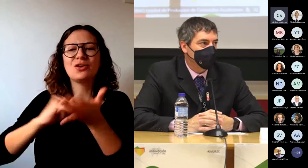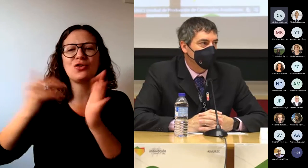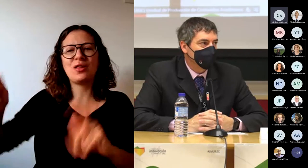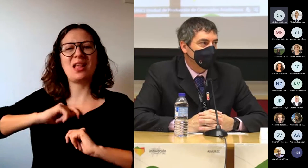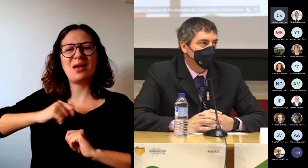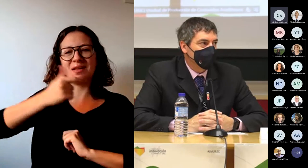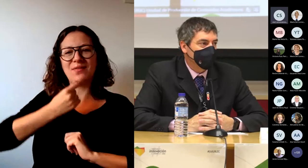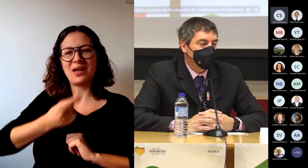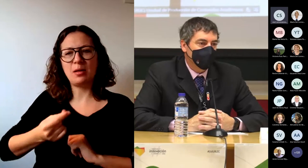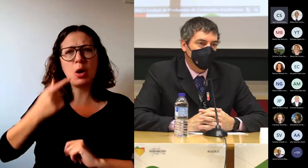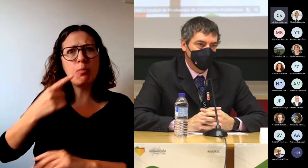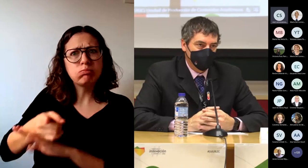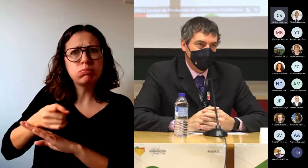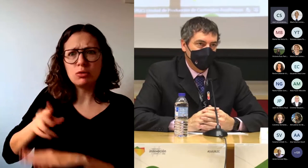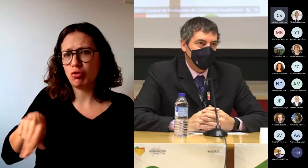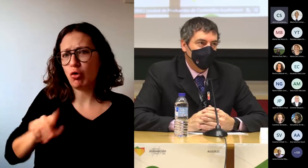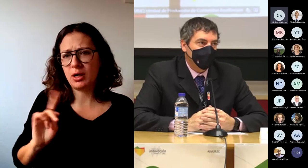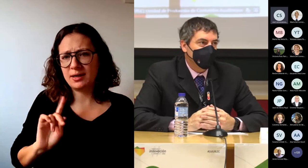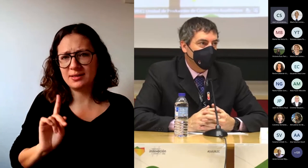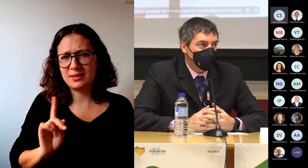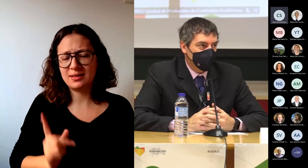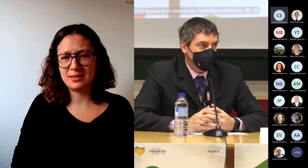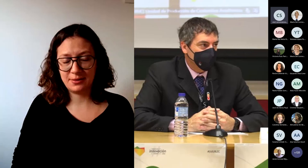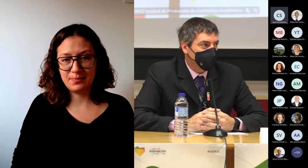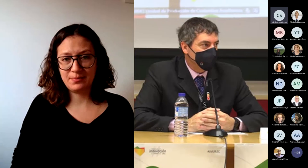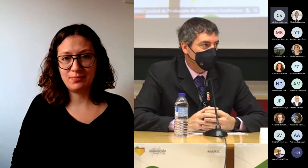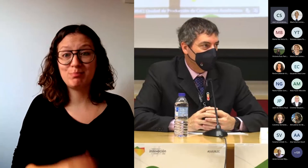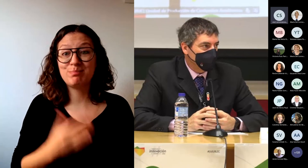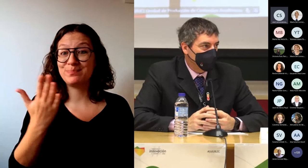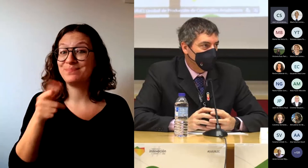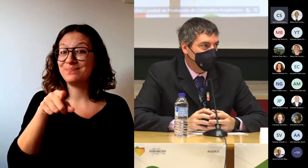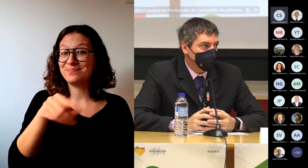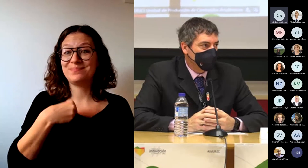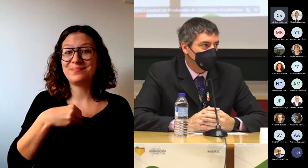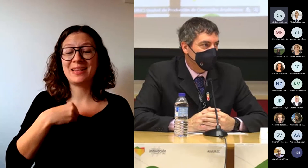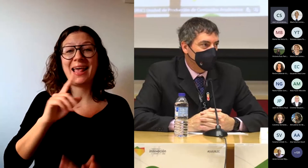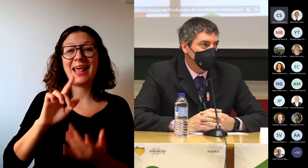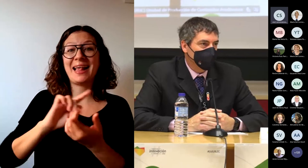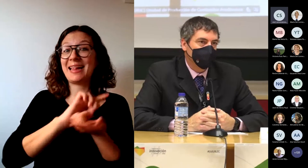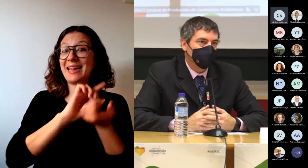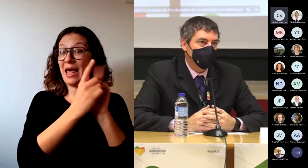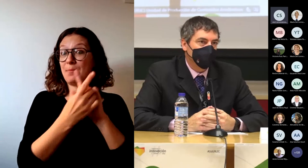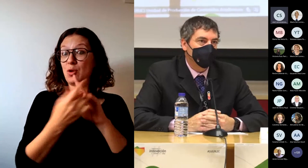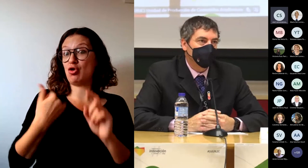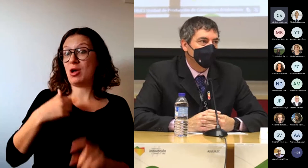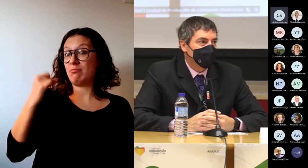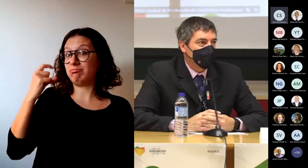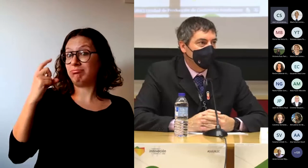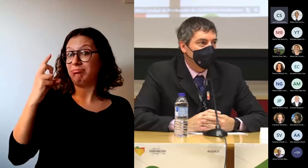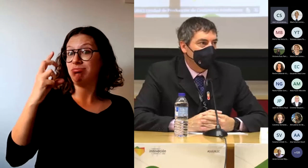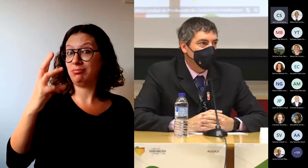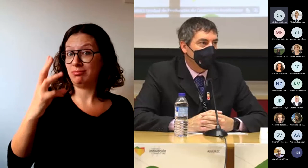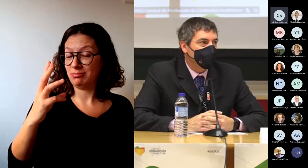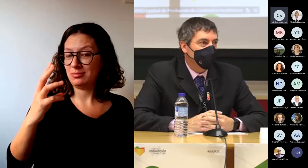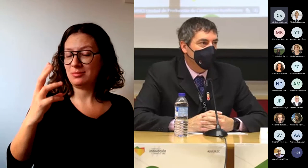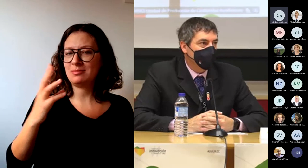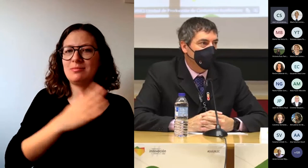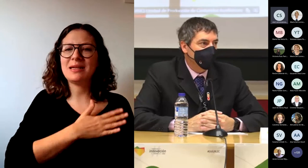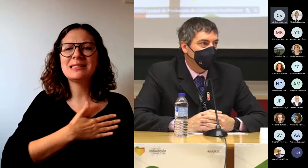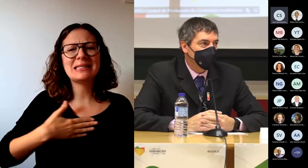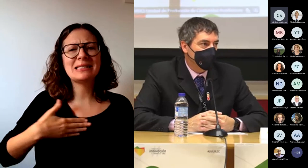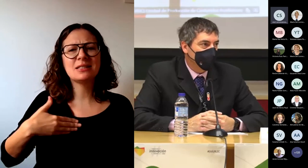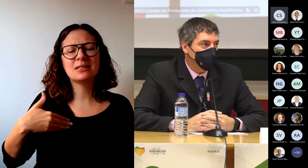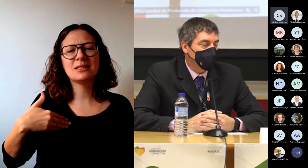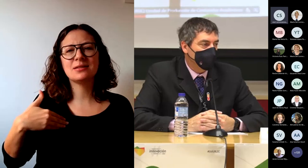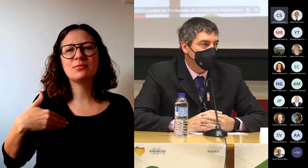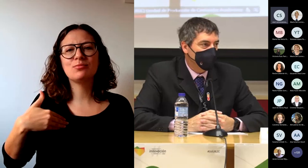obligación. Entonces, ese cambio que está sufriendo el centro a lo largo de los años lo hemos querido dejar reflejado